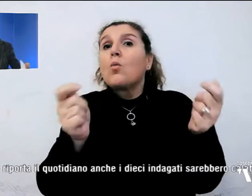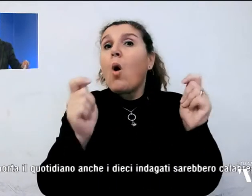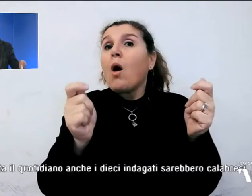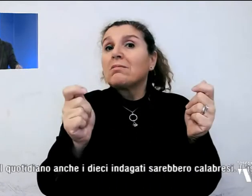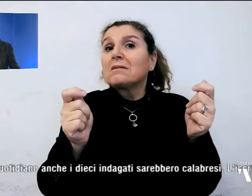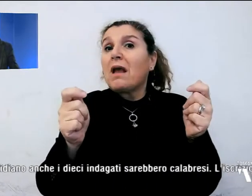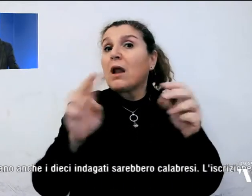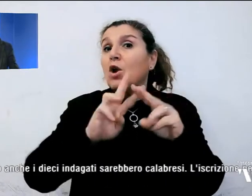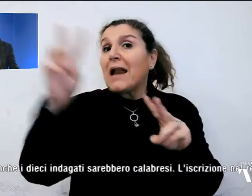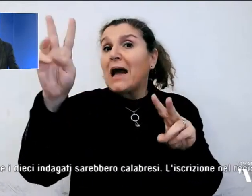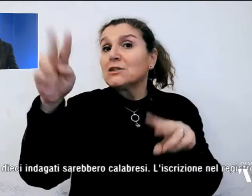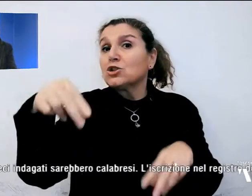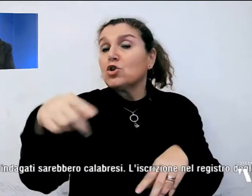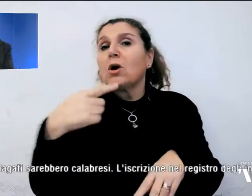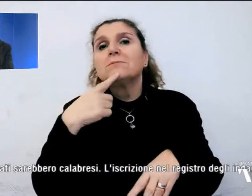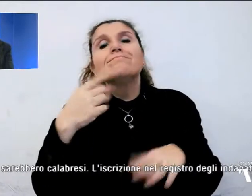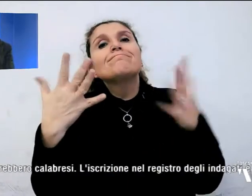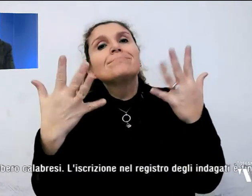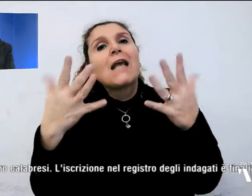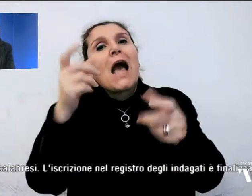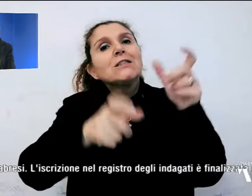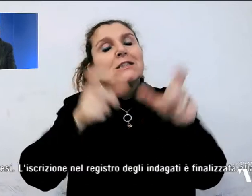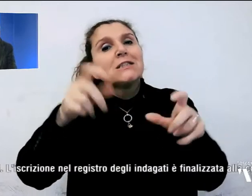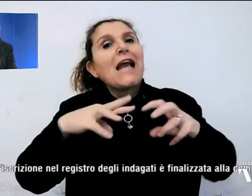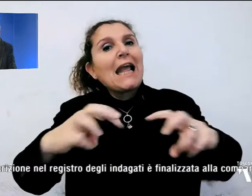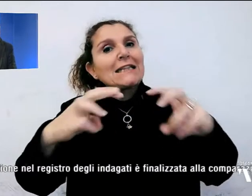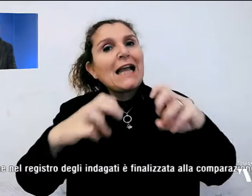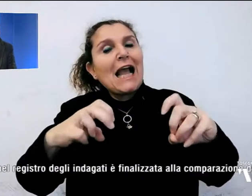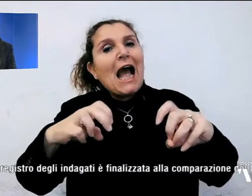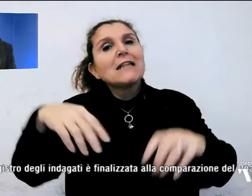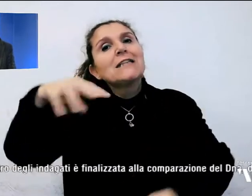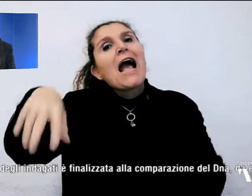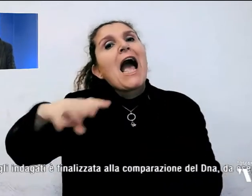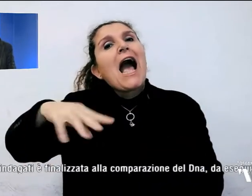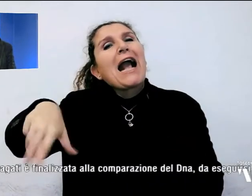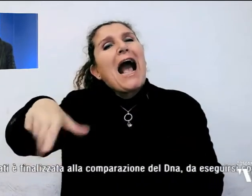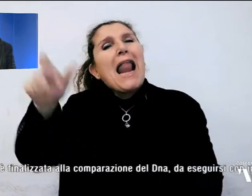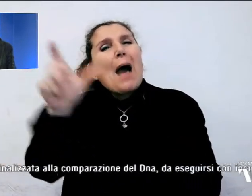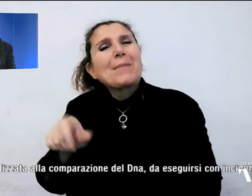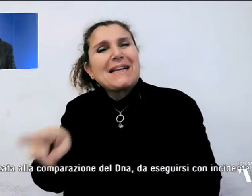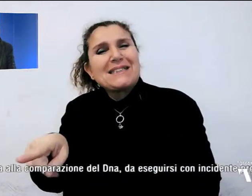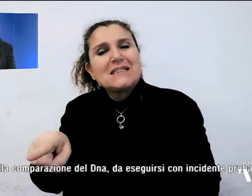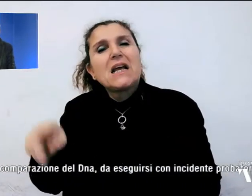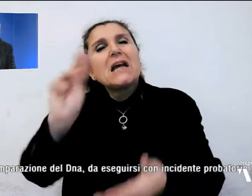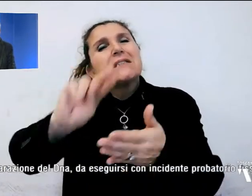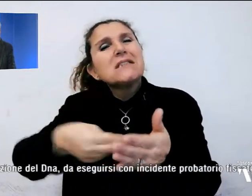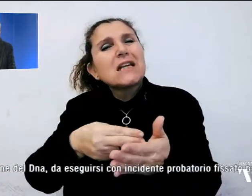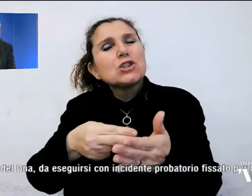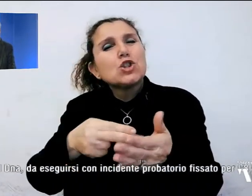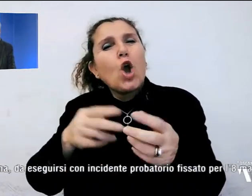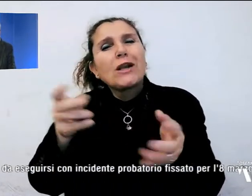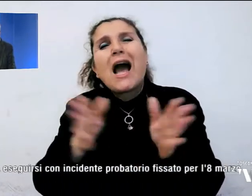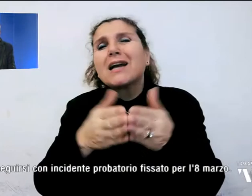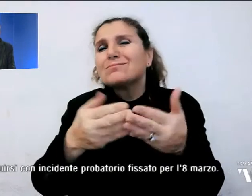Nazione, anche i dieci indagati sarebbero calabresi. L'iscrizione nel registro degli indagati è